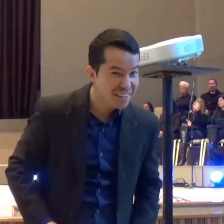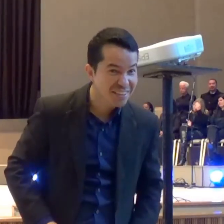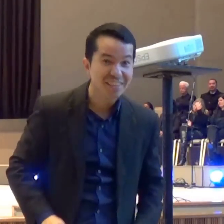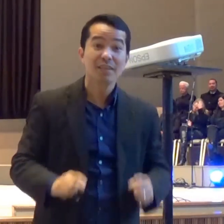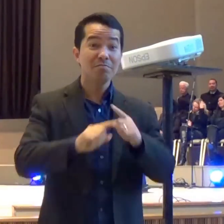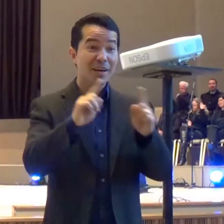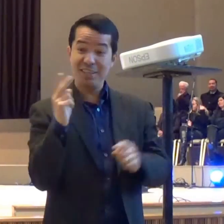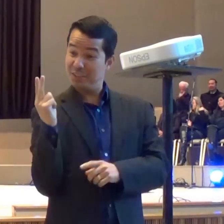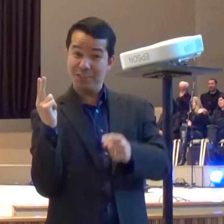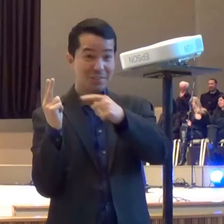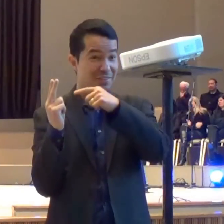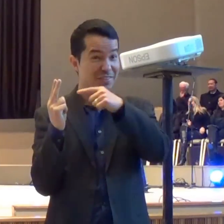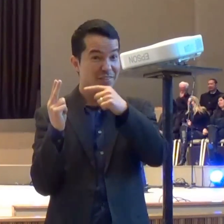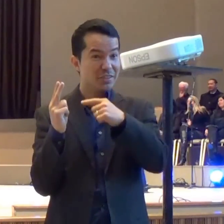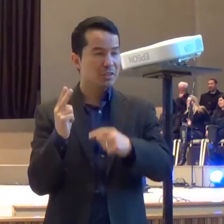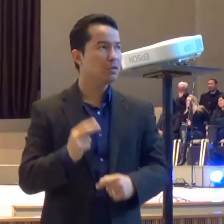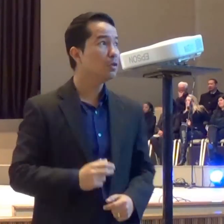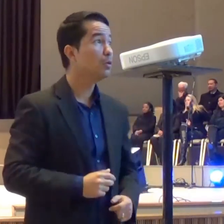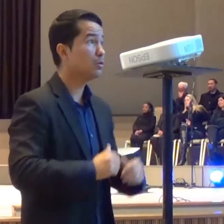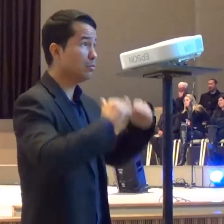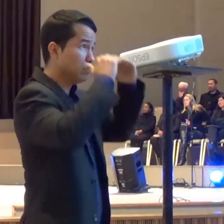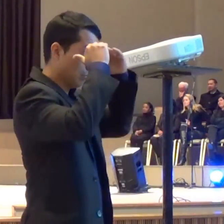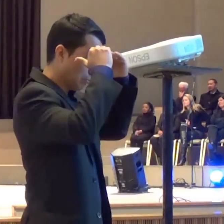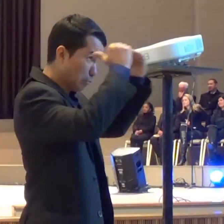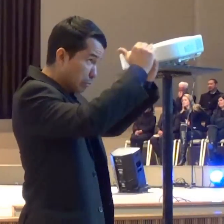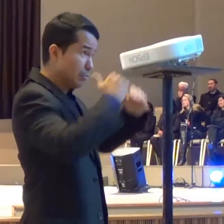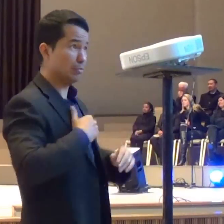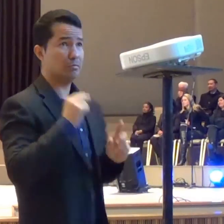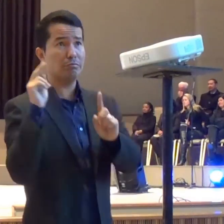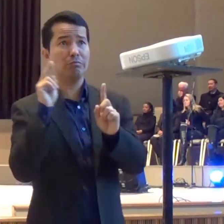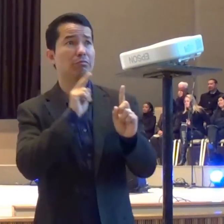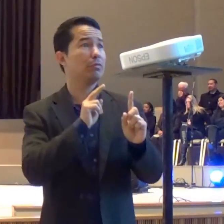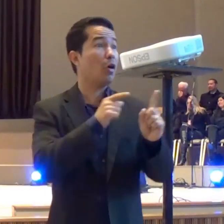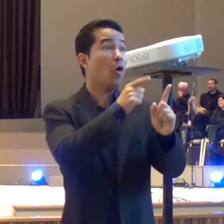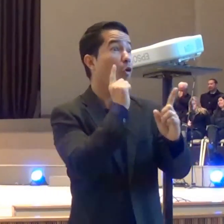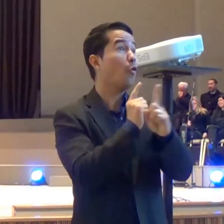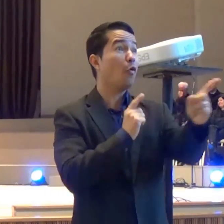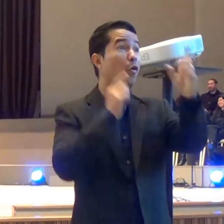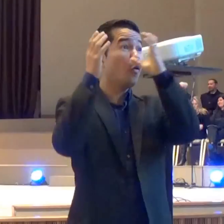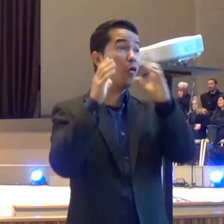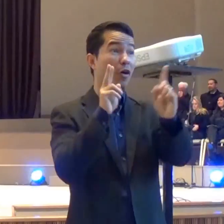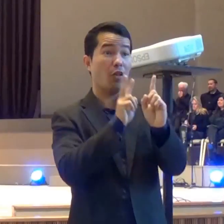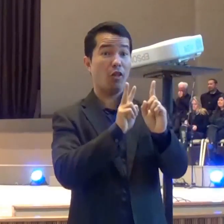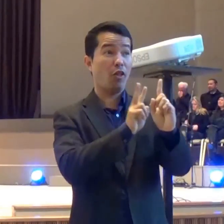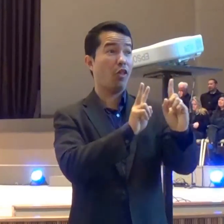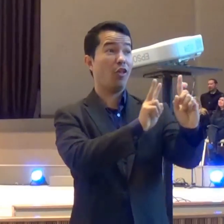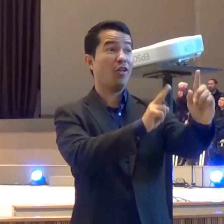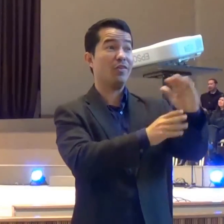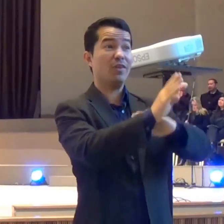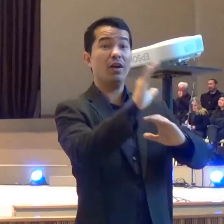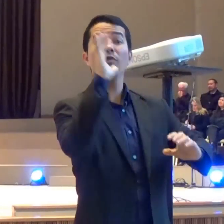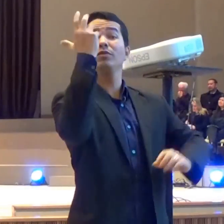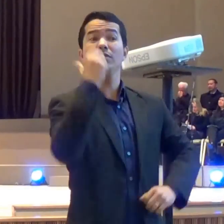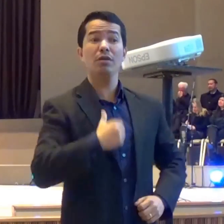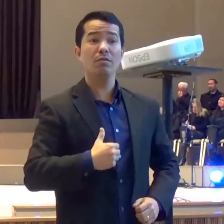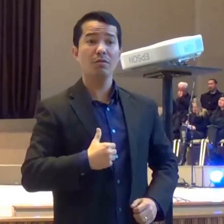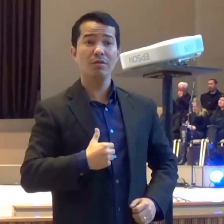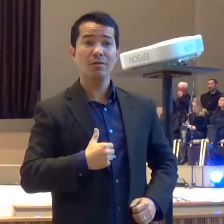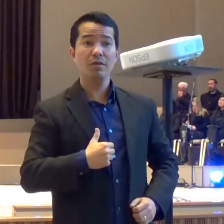exatamente como Jesus falou, acontece E eles então preparam a Páscoa naquela casa